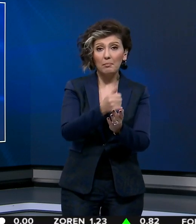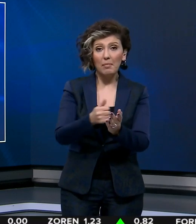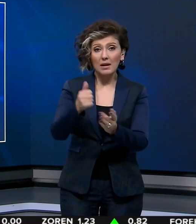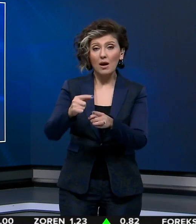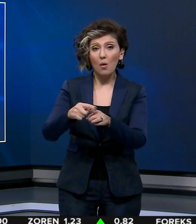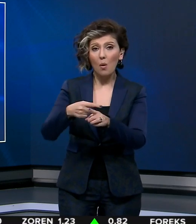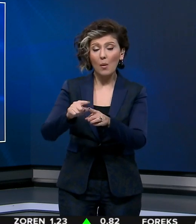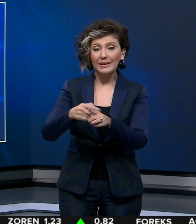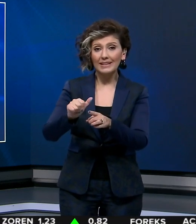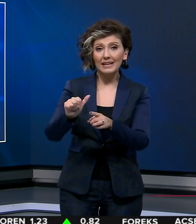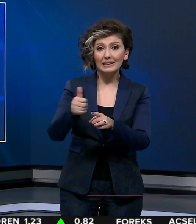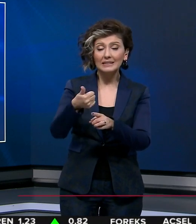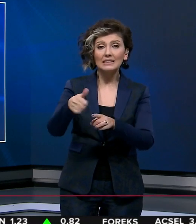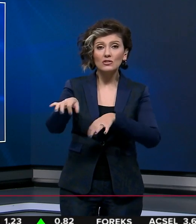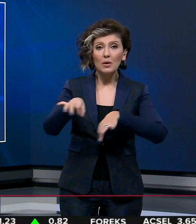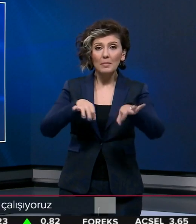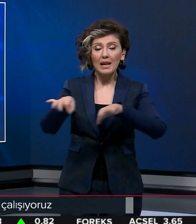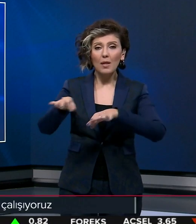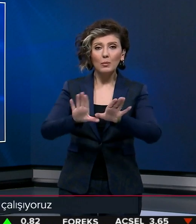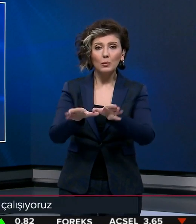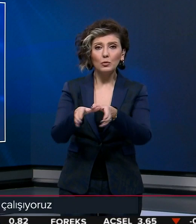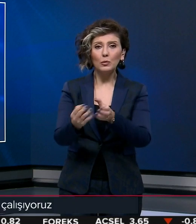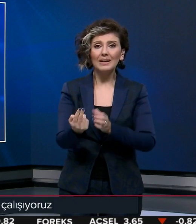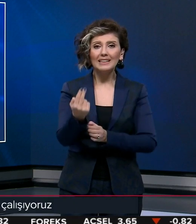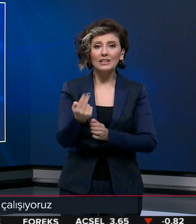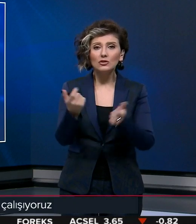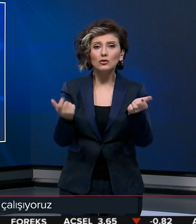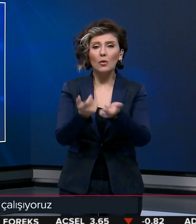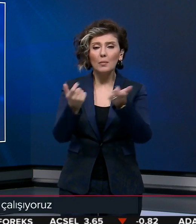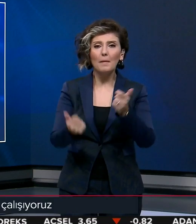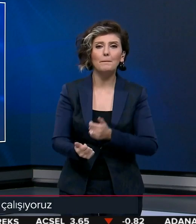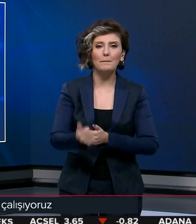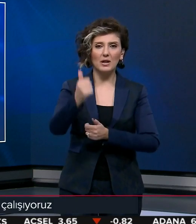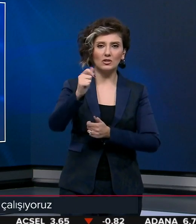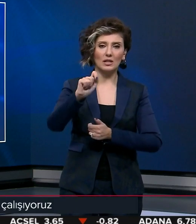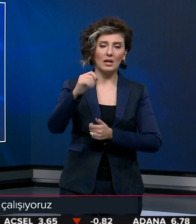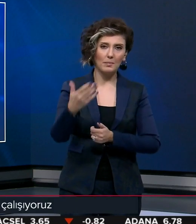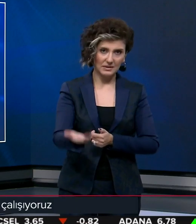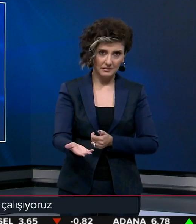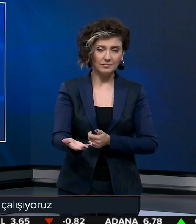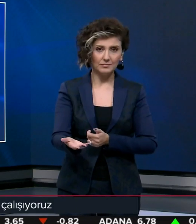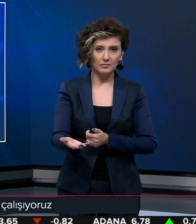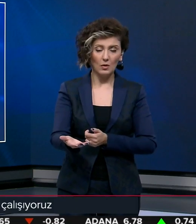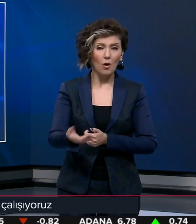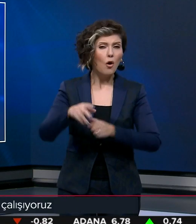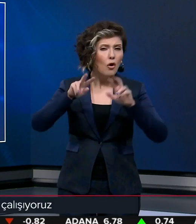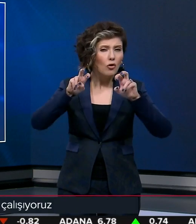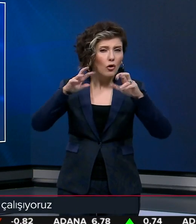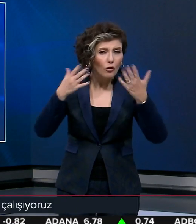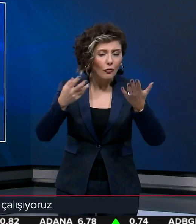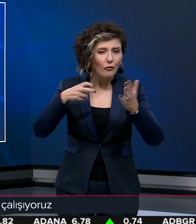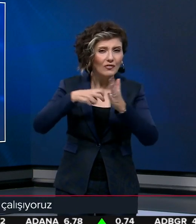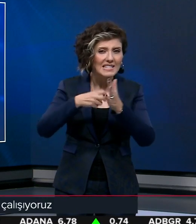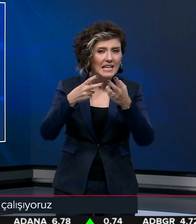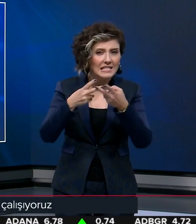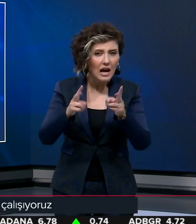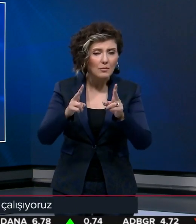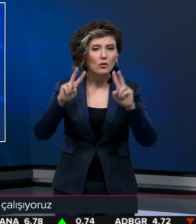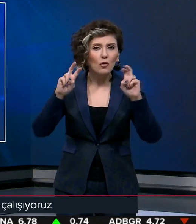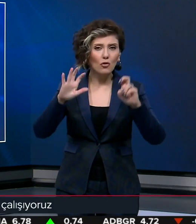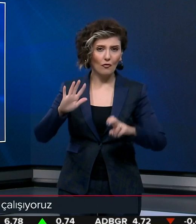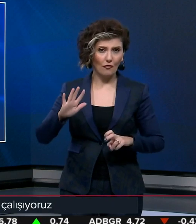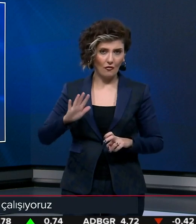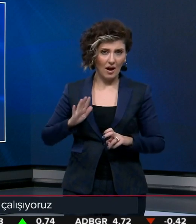İki bakan, ortak stratejik planlama grubunun yedinci toplantısına başkanlık etti. Gündemde vize serbestlisi